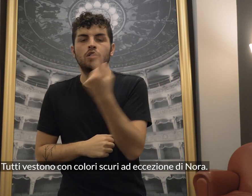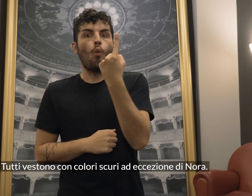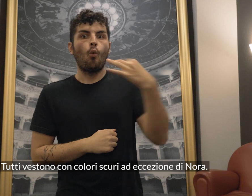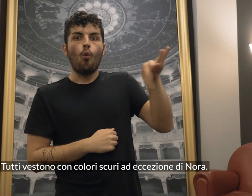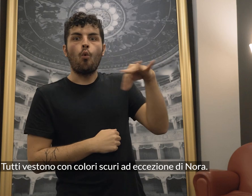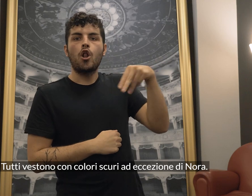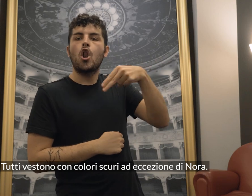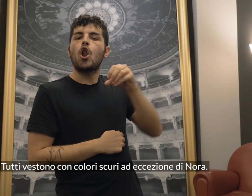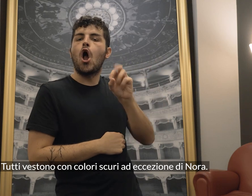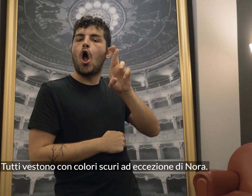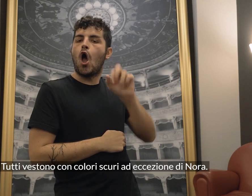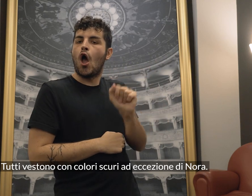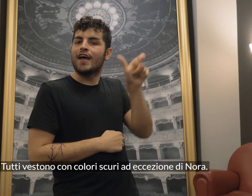ad eccezione di Nora.